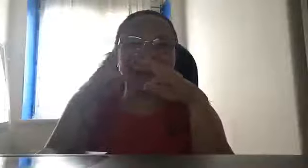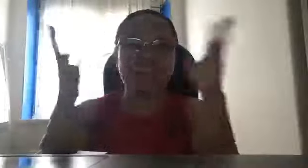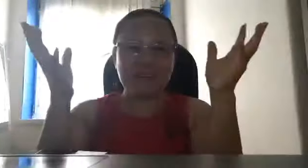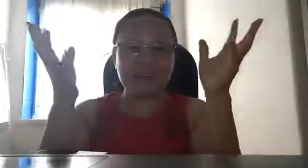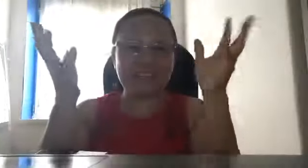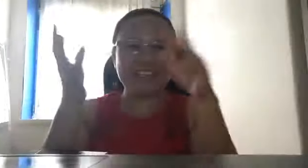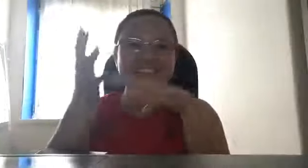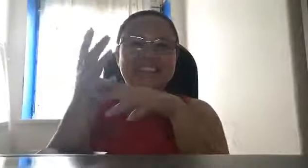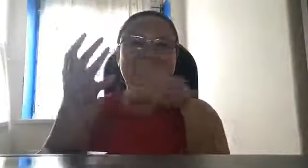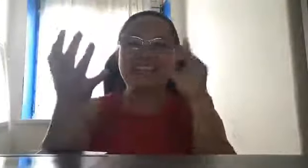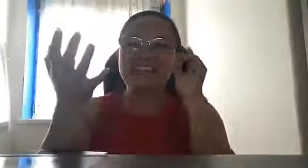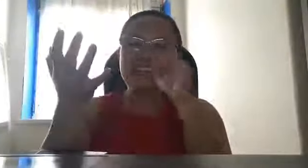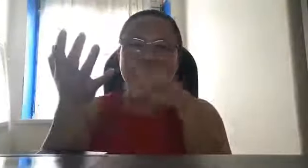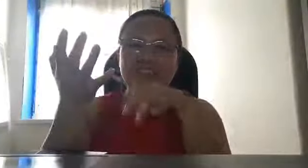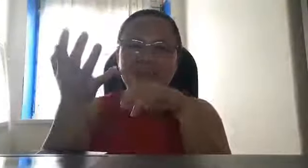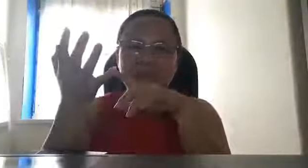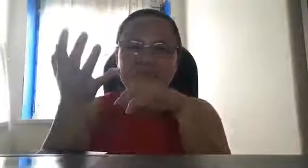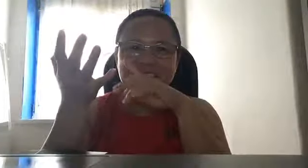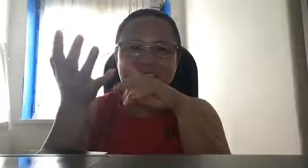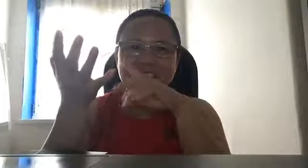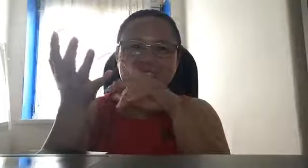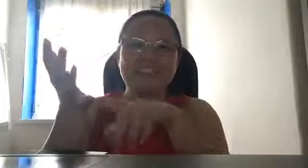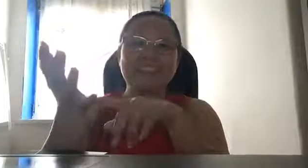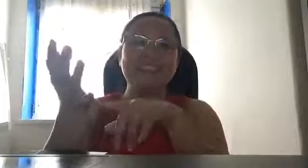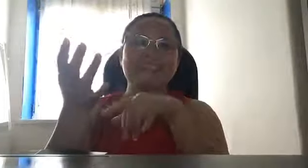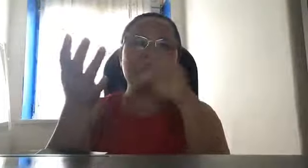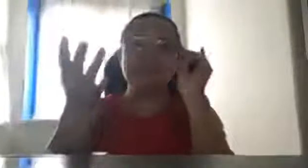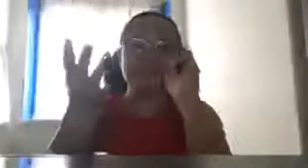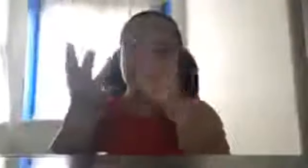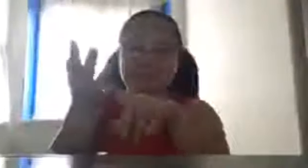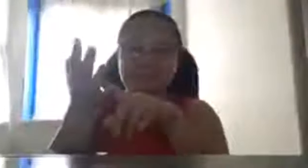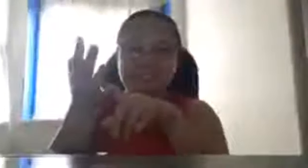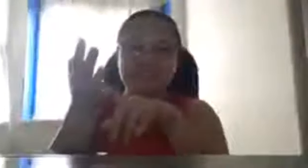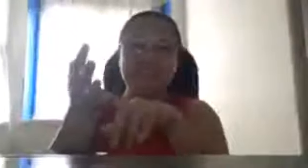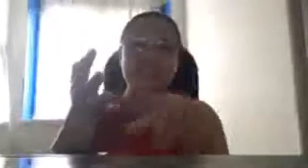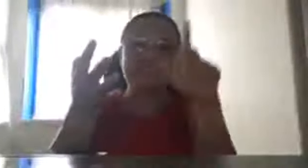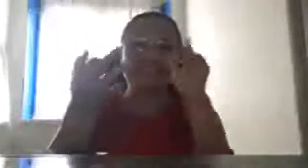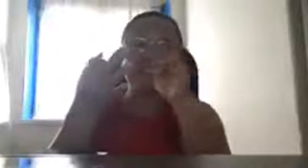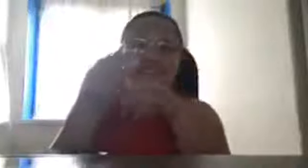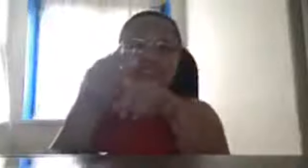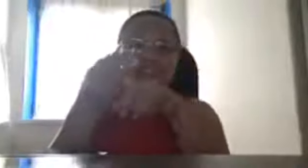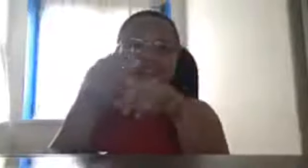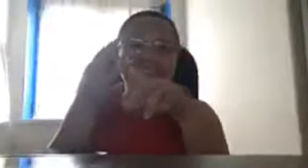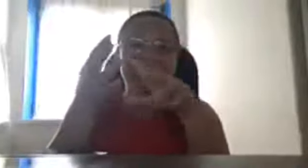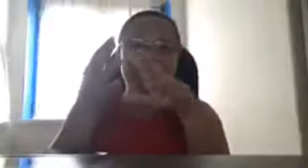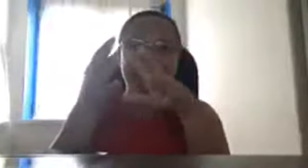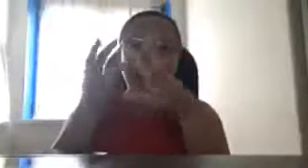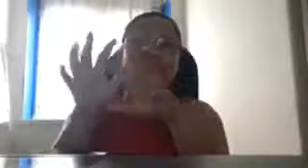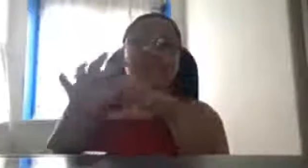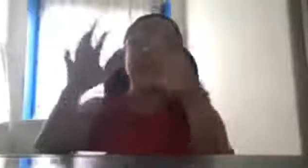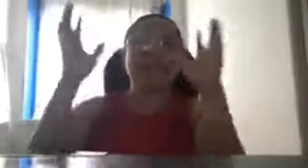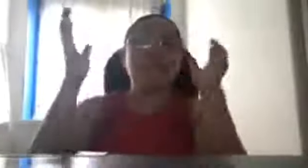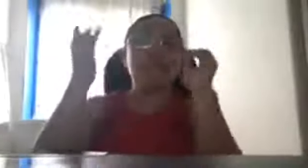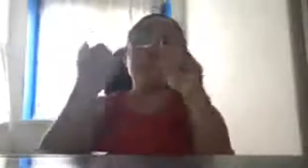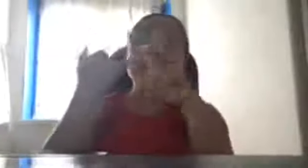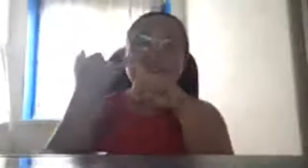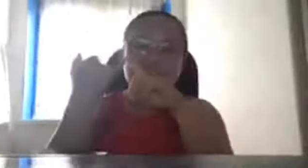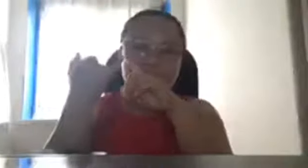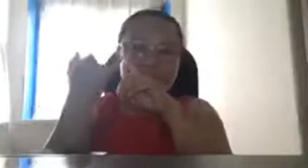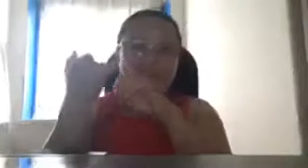Naomix, sunugin nyo si Xi Jinping, sunugin nyo si Duterte, sunugin nyo si Trump, gumastos na